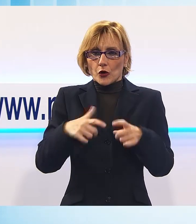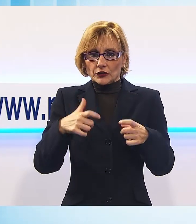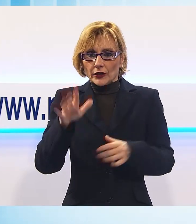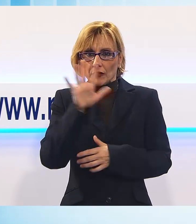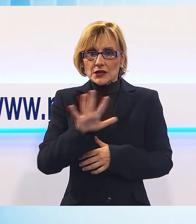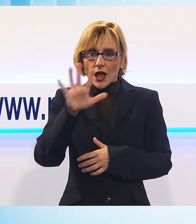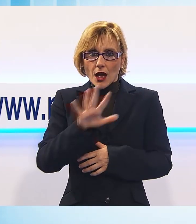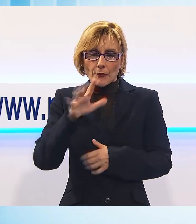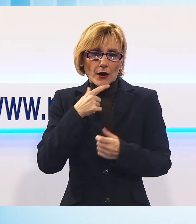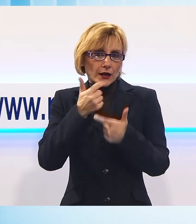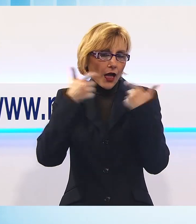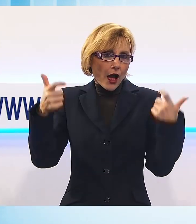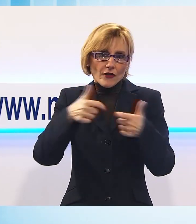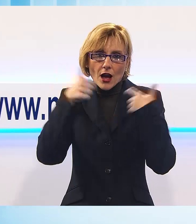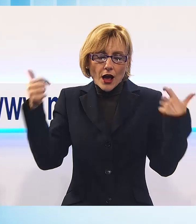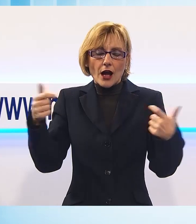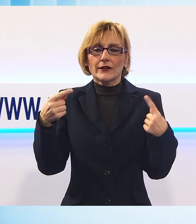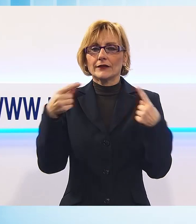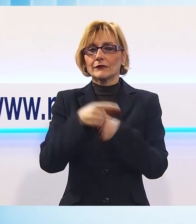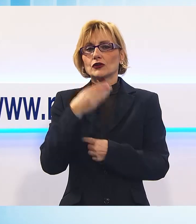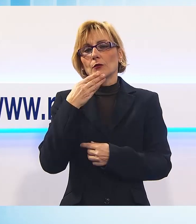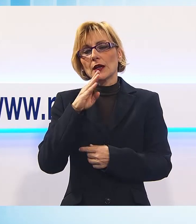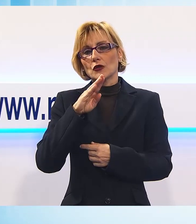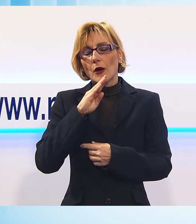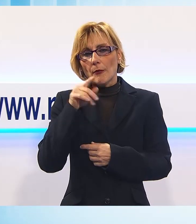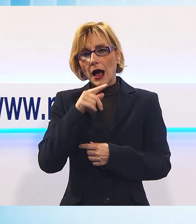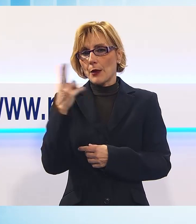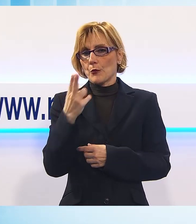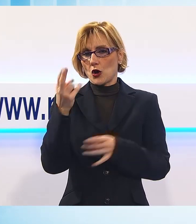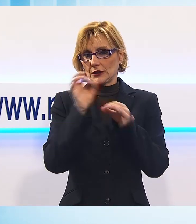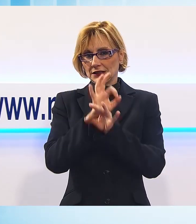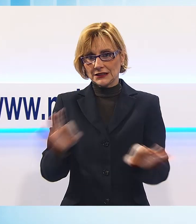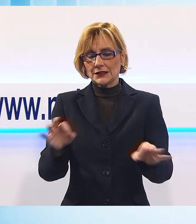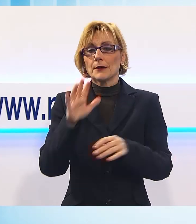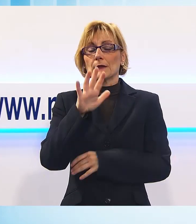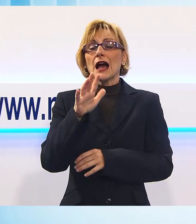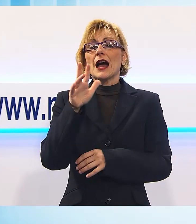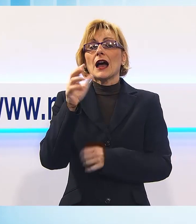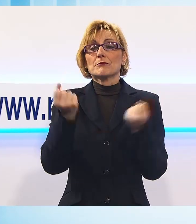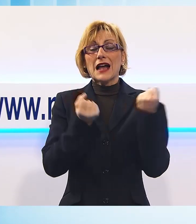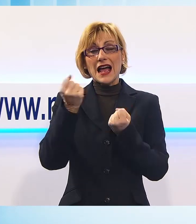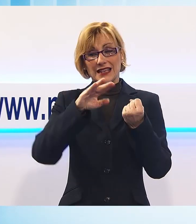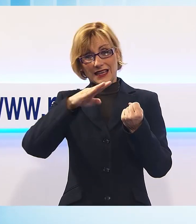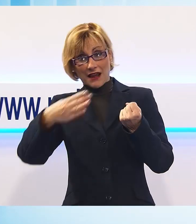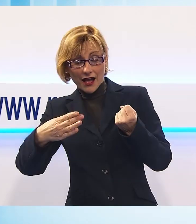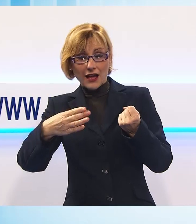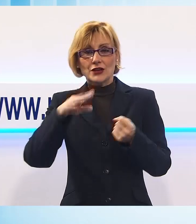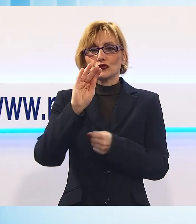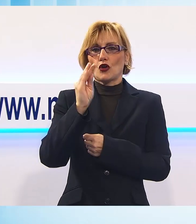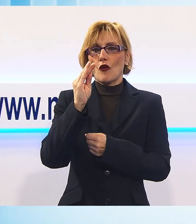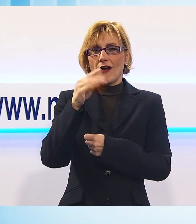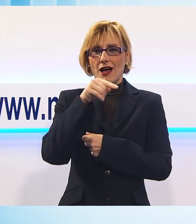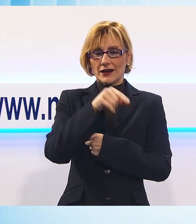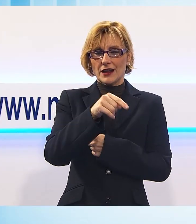è temuto il peggio. Invece, fortunatamente, non ci sono state vittime, anche se la conducente dell'auto ribaltata, una giovane di 20 anni, ha